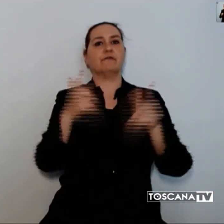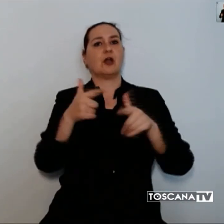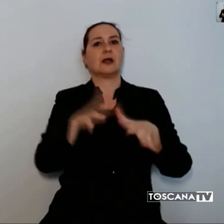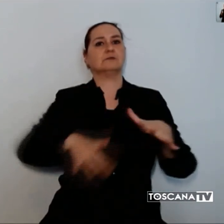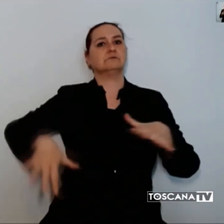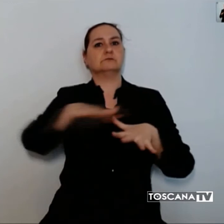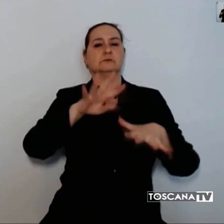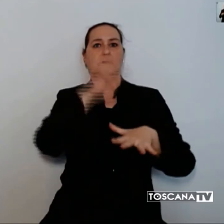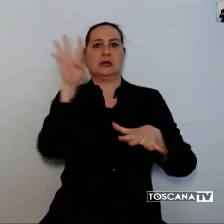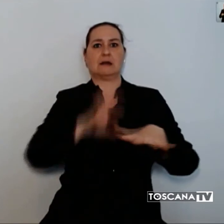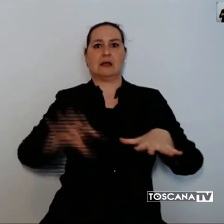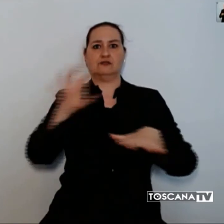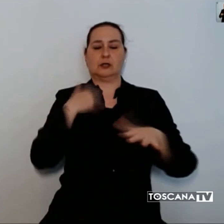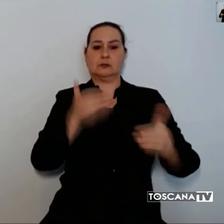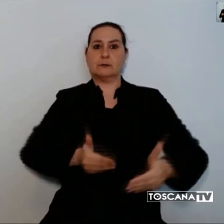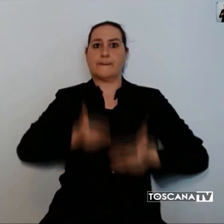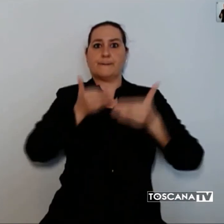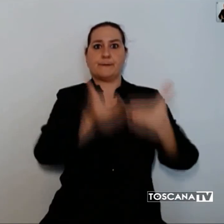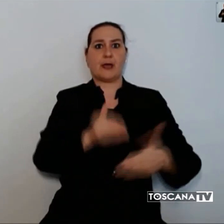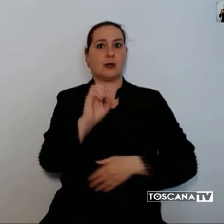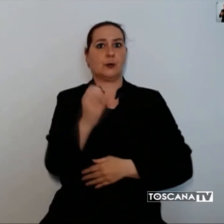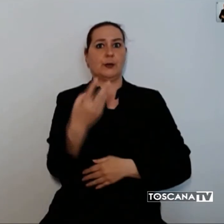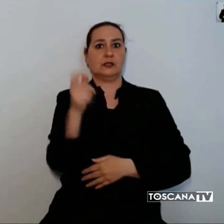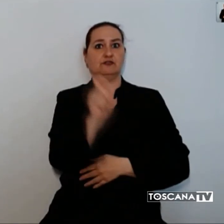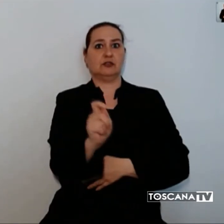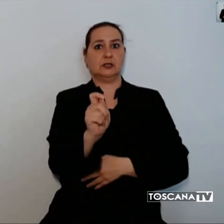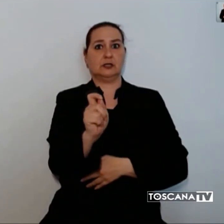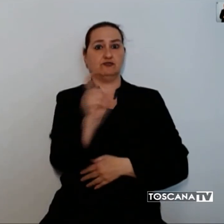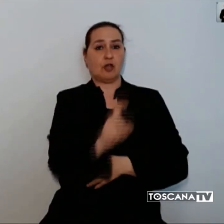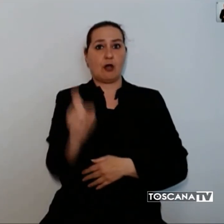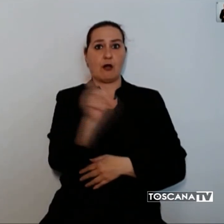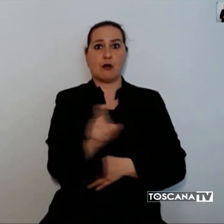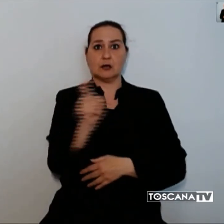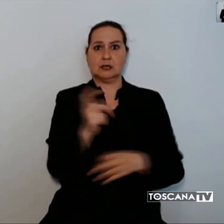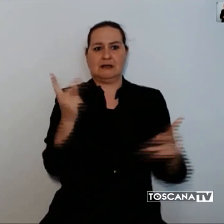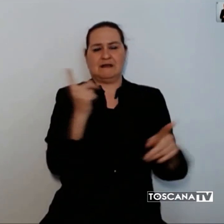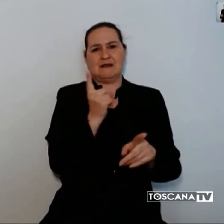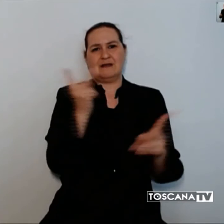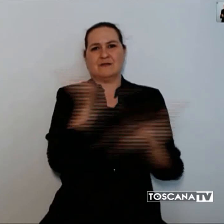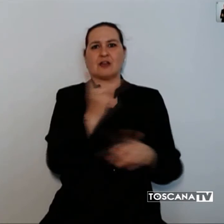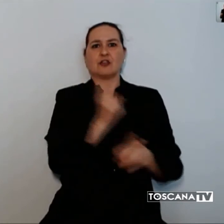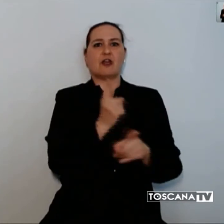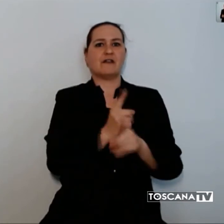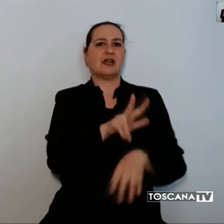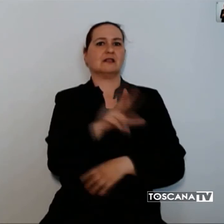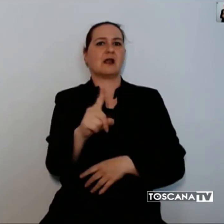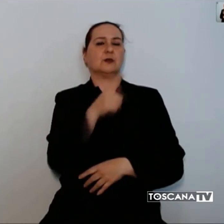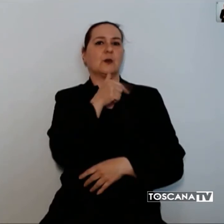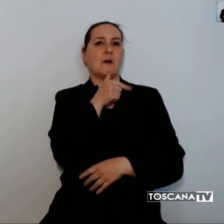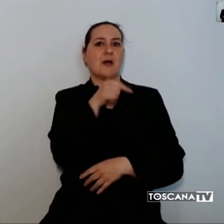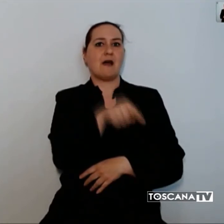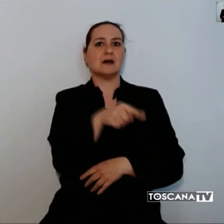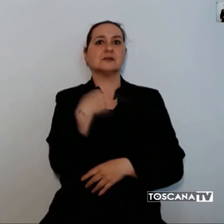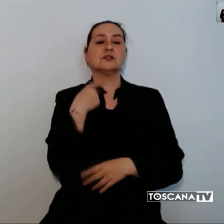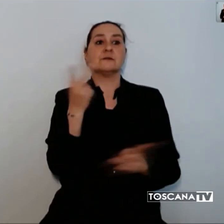La proroga di 15 giorni rispetto alla scadenza fissata al 31 marzo si è resa necessaria a causa del mantenimento